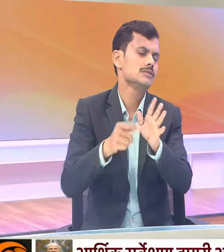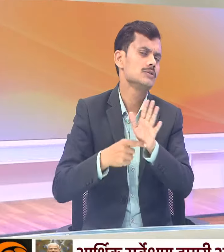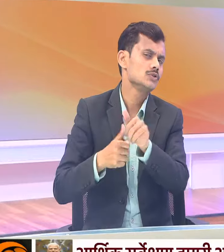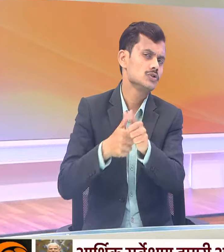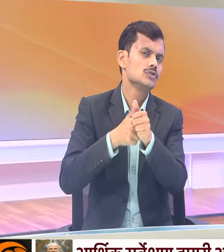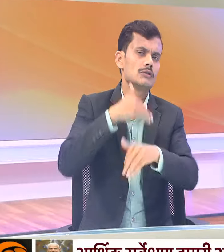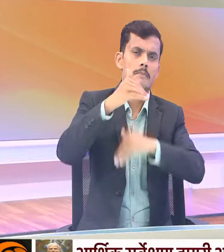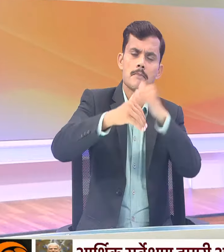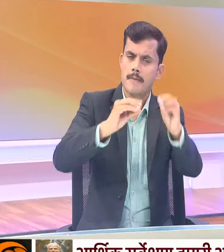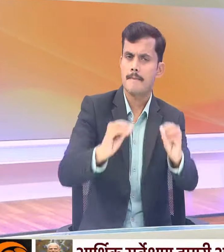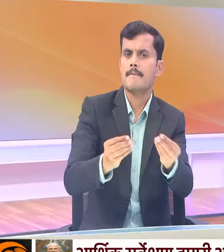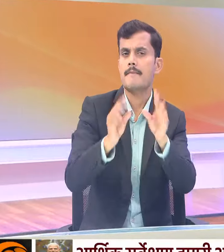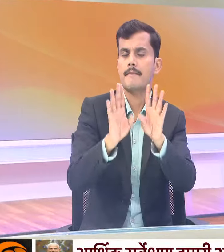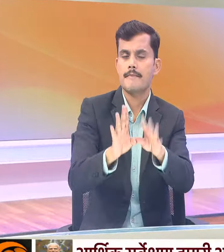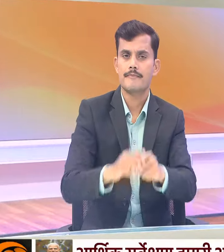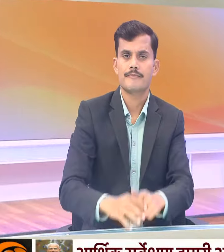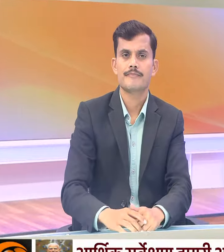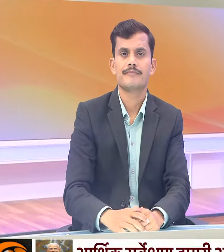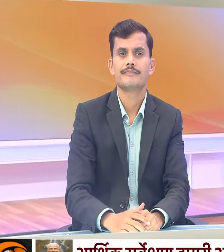सक्षेस्पूली अन।